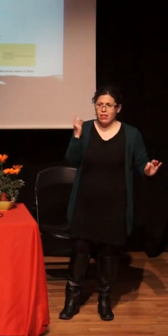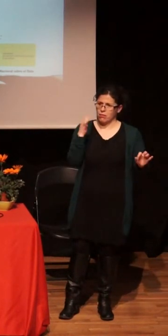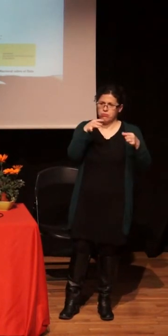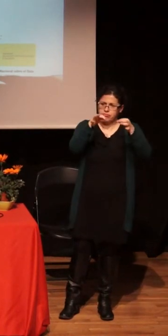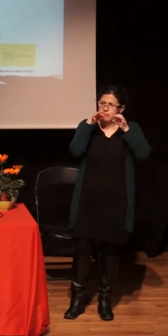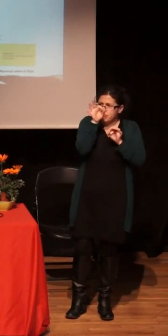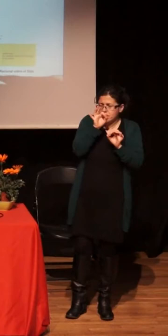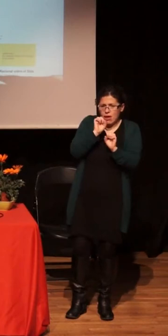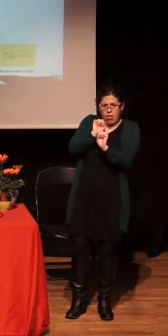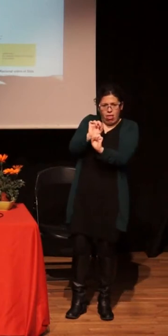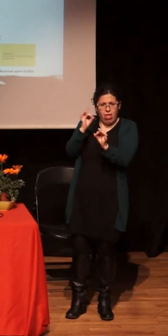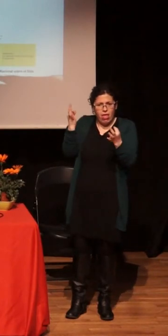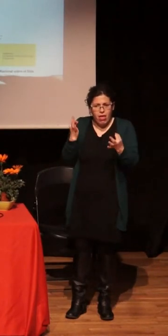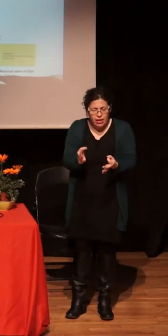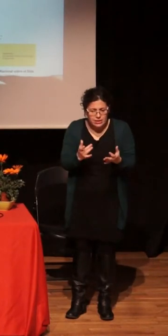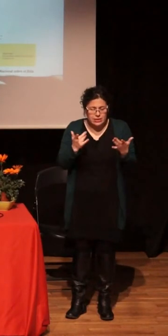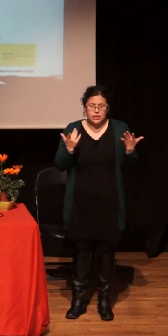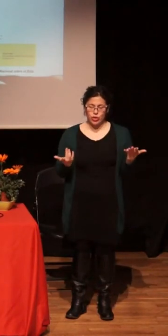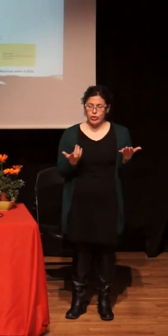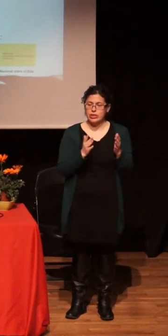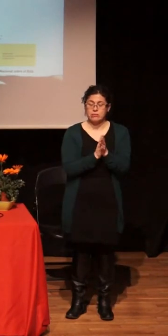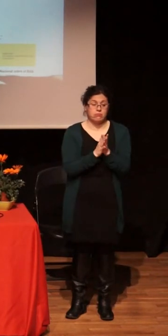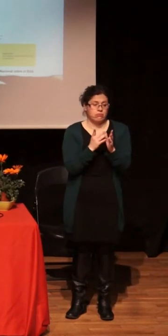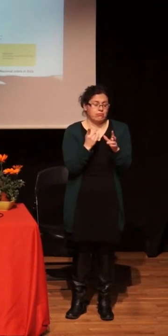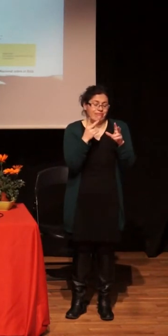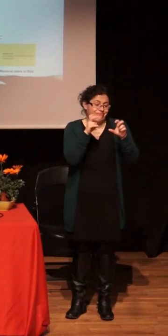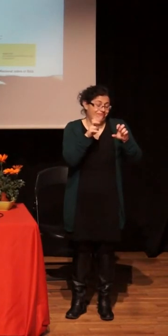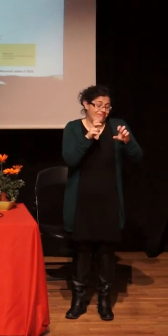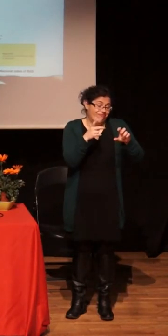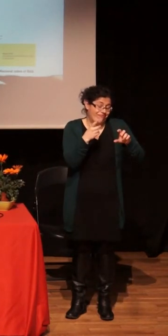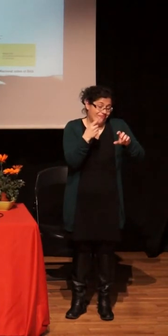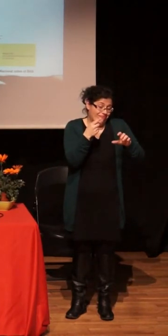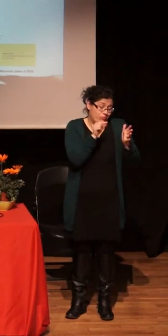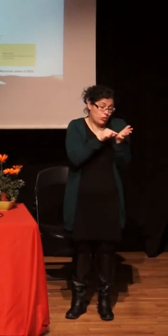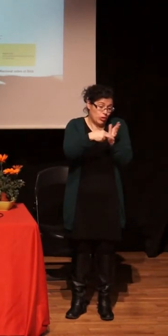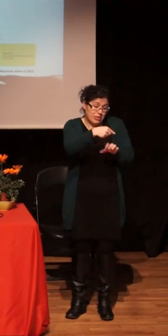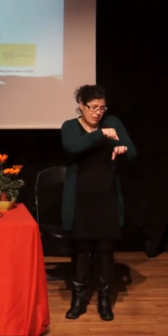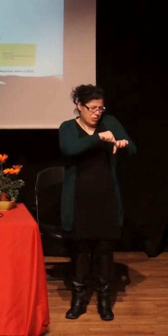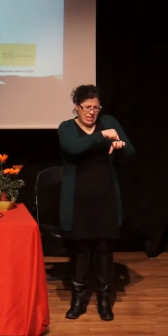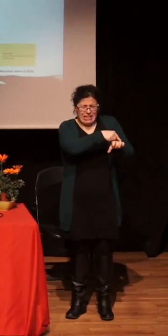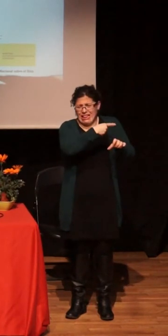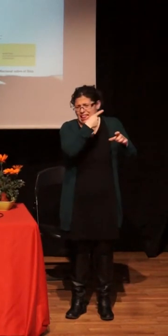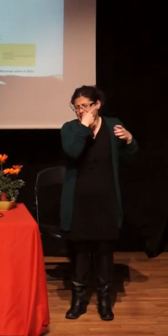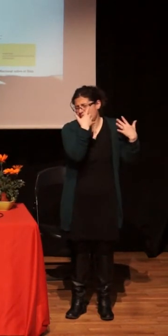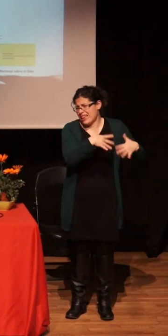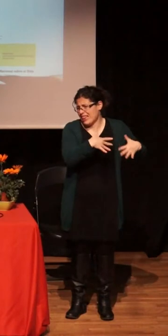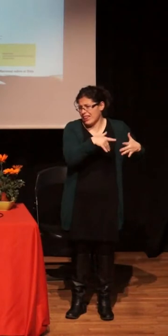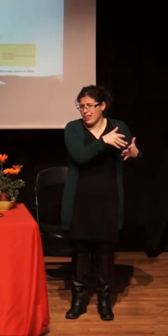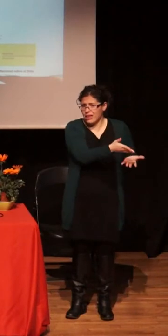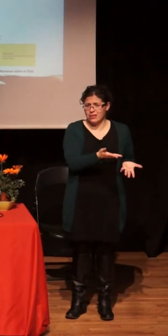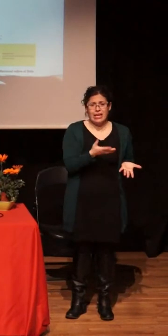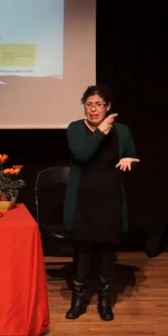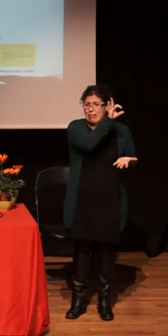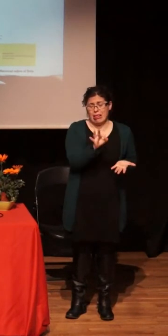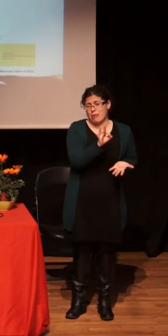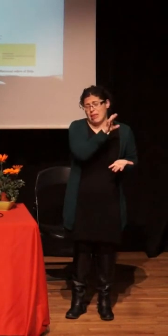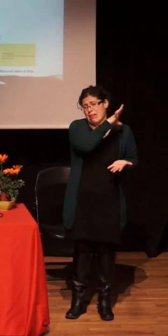Y sin esa dimensión política, 100%, política en el sentido de qué sociedad